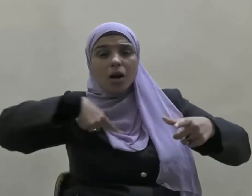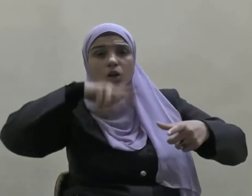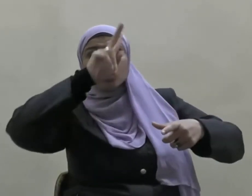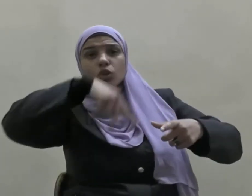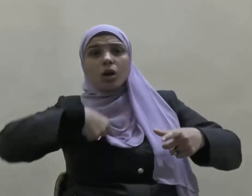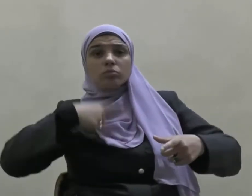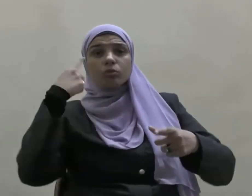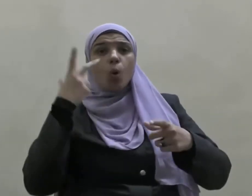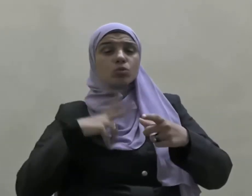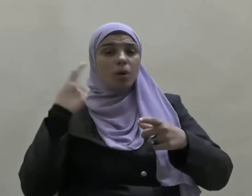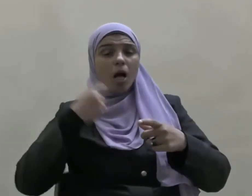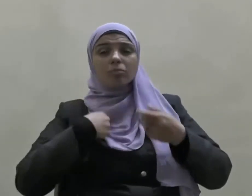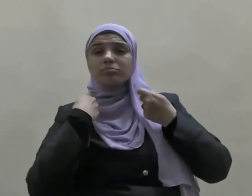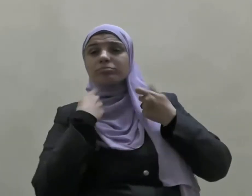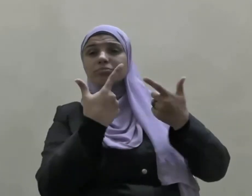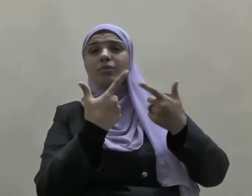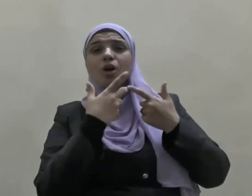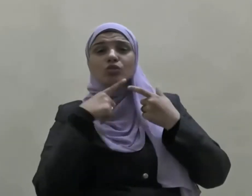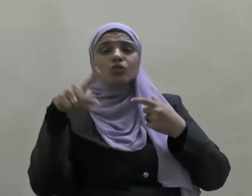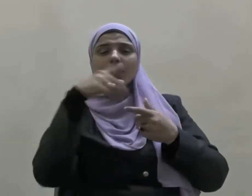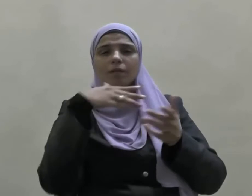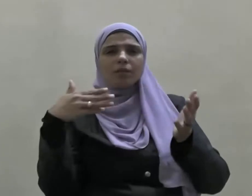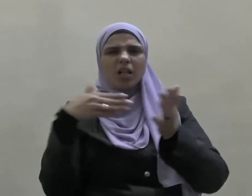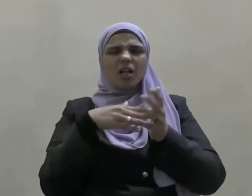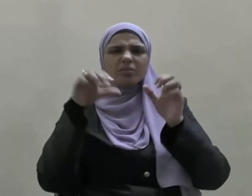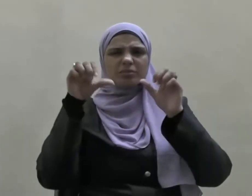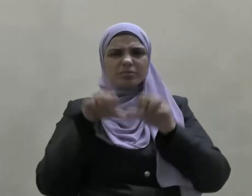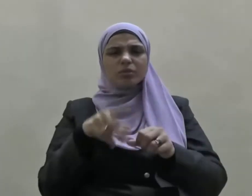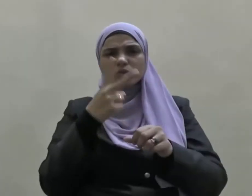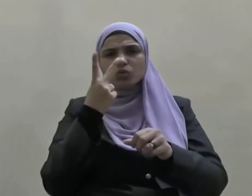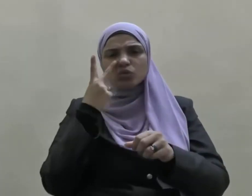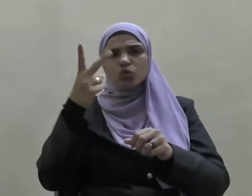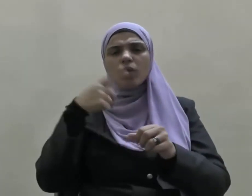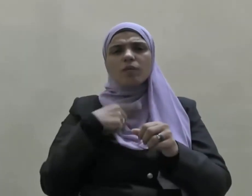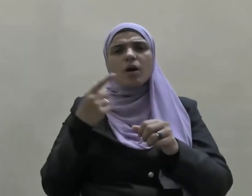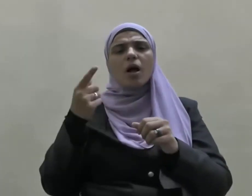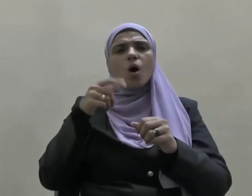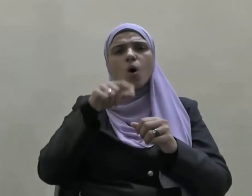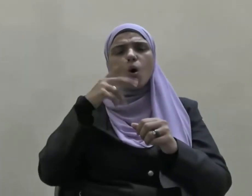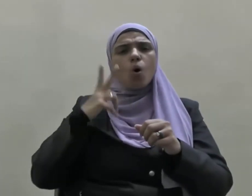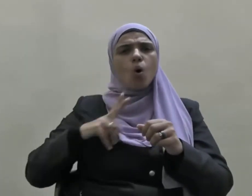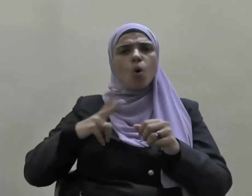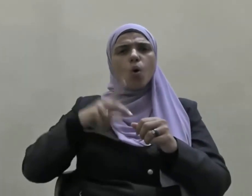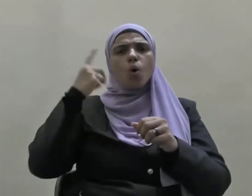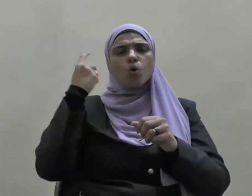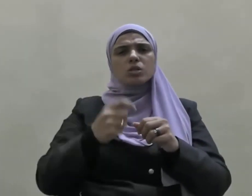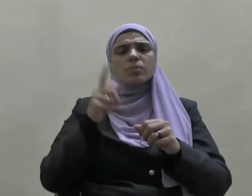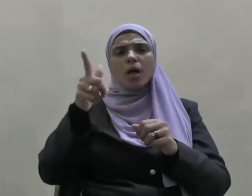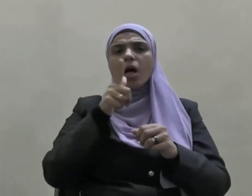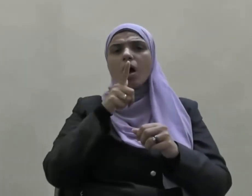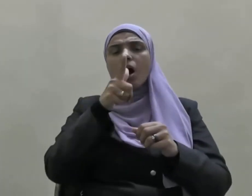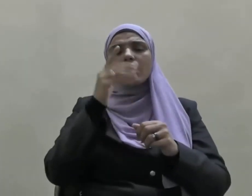من خارص ماله فعن نائلة زوج عثمان رضي الله عنه قالت